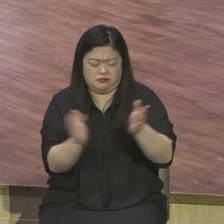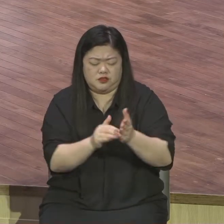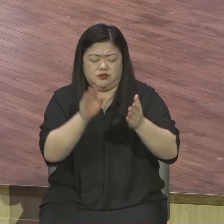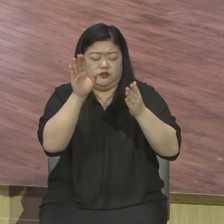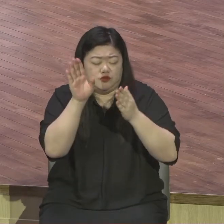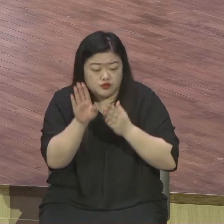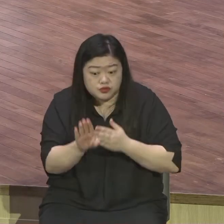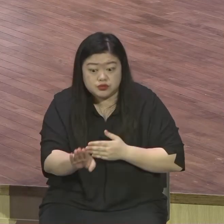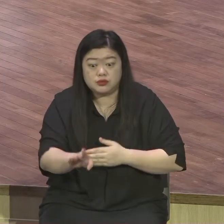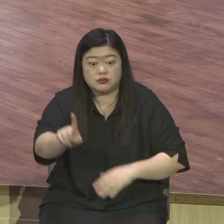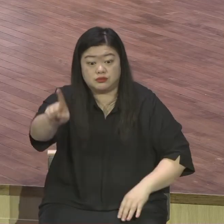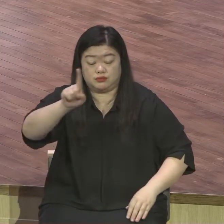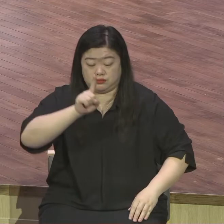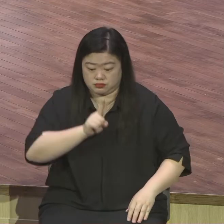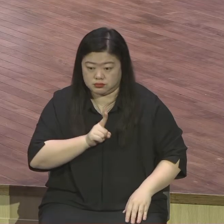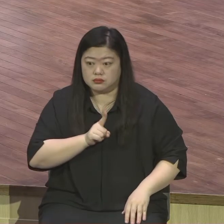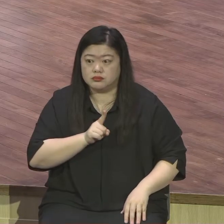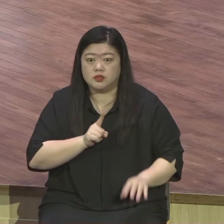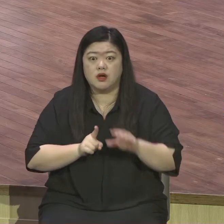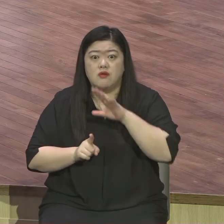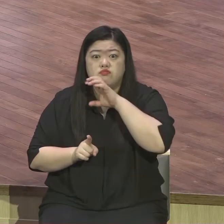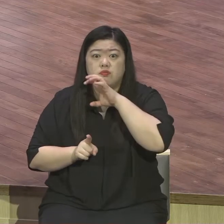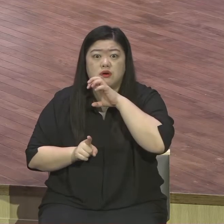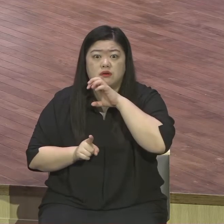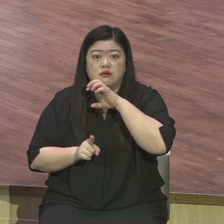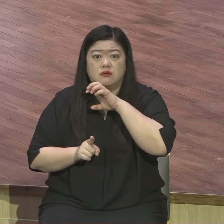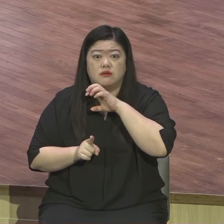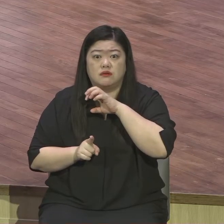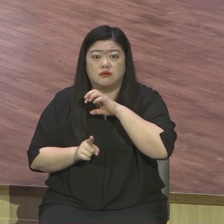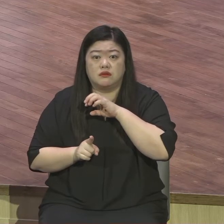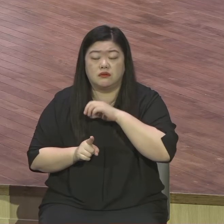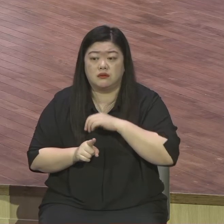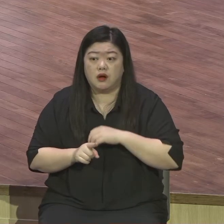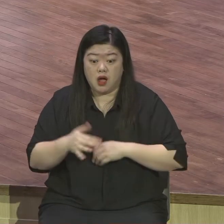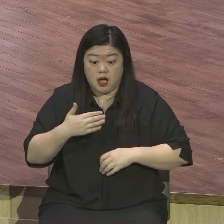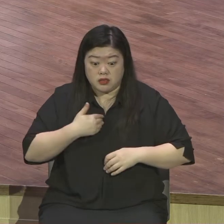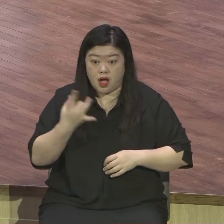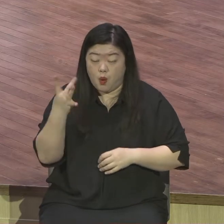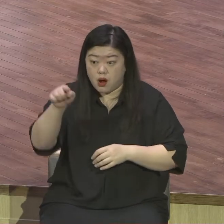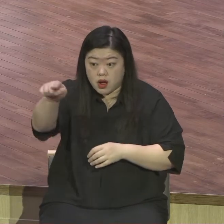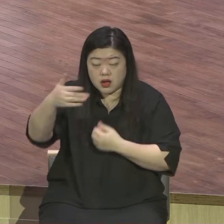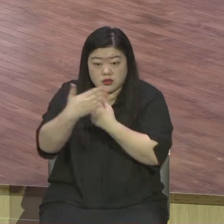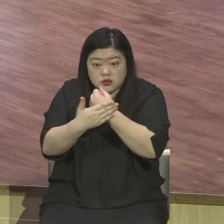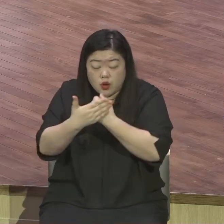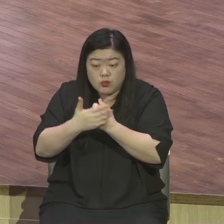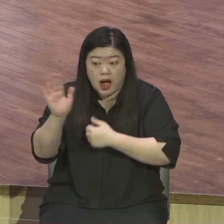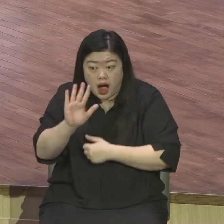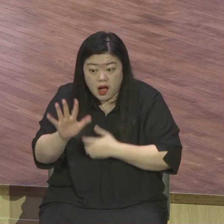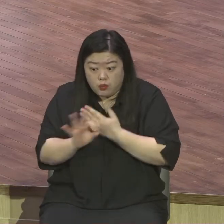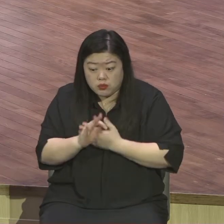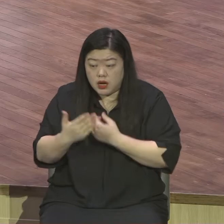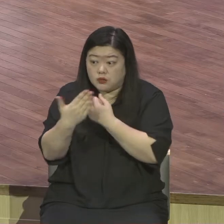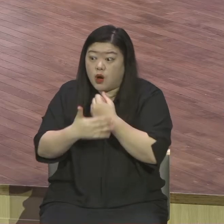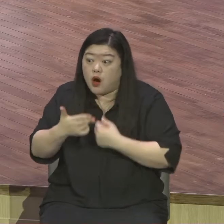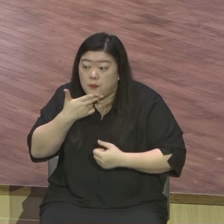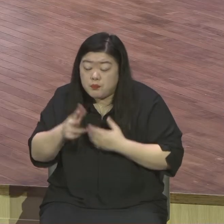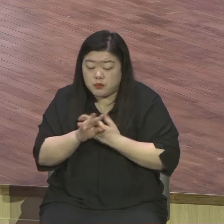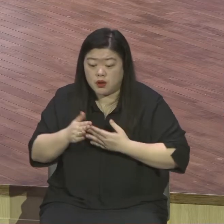일꾼이 없어서 굶어 죽을 파는데 일시켜준 분에 대해서는 전혀 감격이 없고 마치 자신들이 피해자인